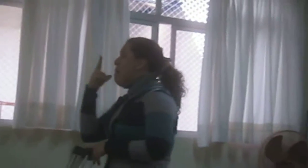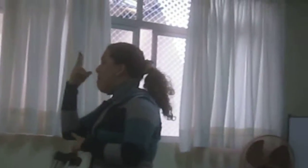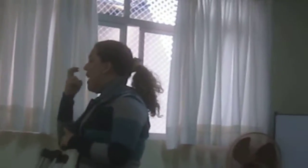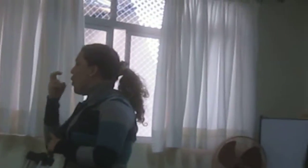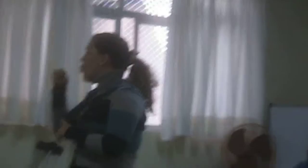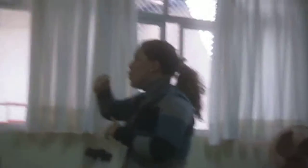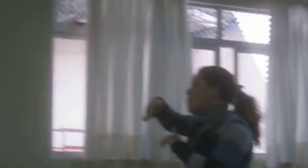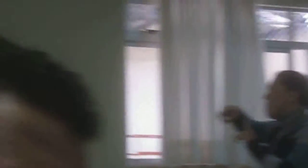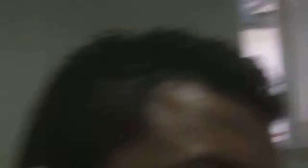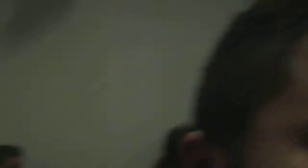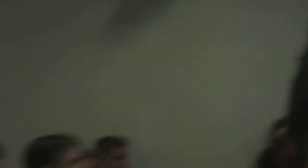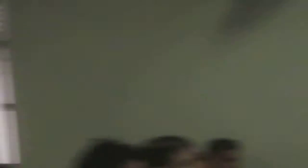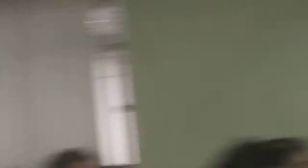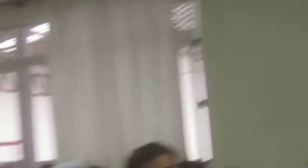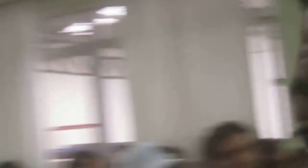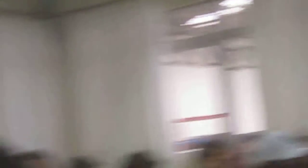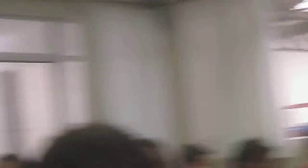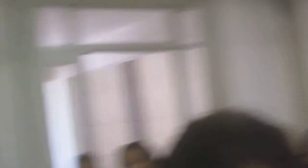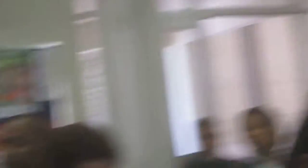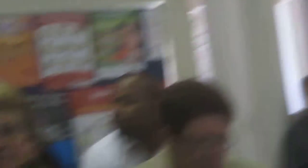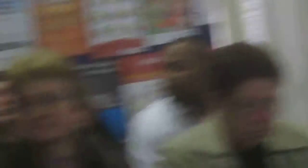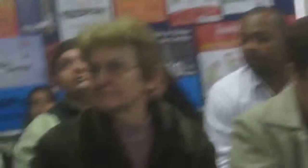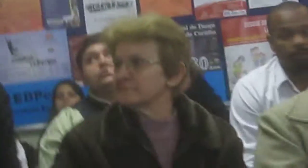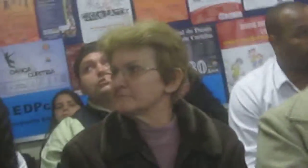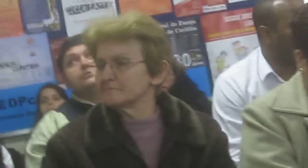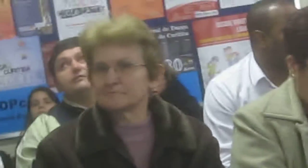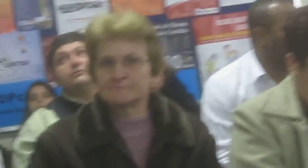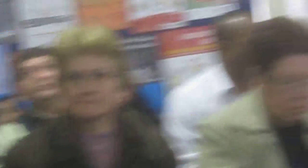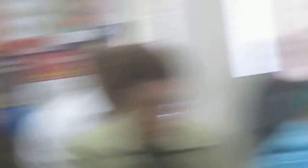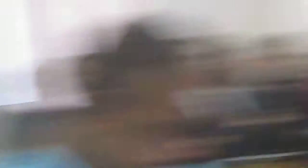o ingresso, o ingresso fica em nós, as outras, né? Nós vamos ver o nosso país.